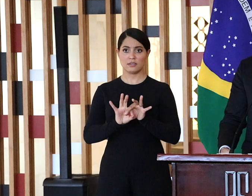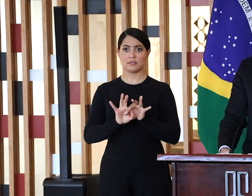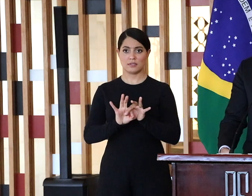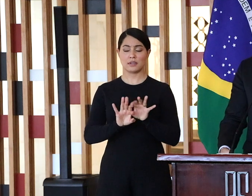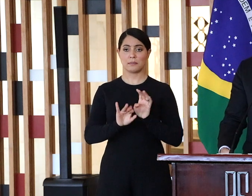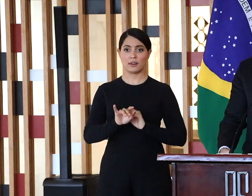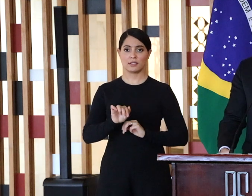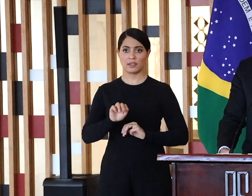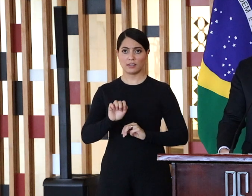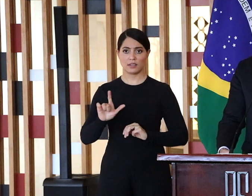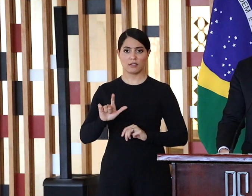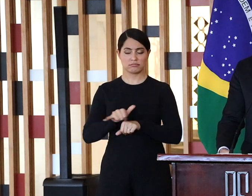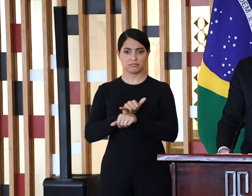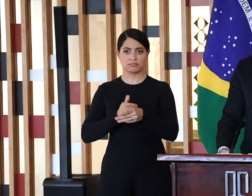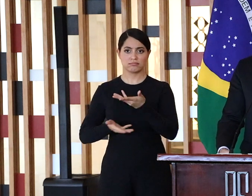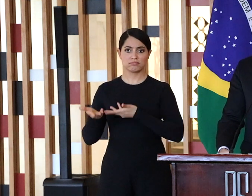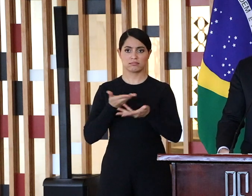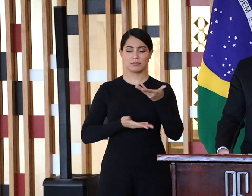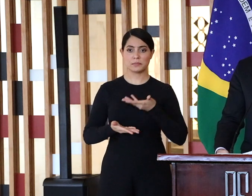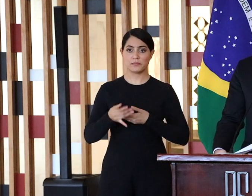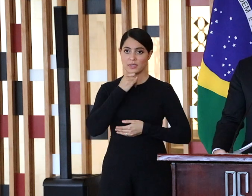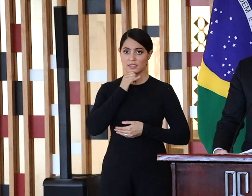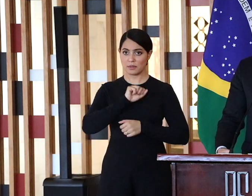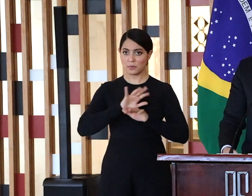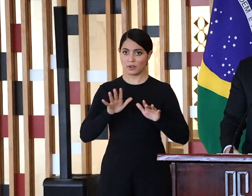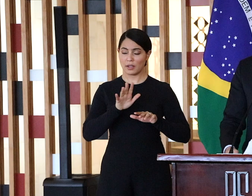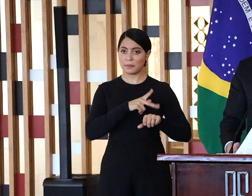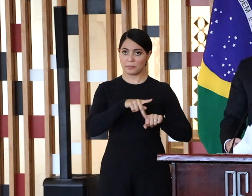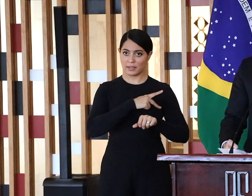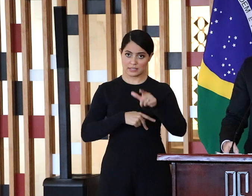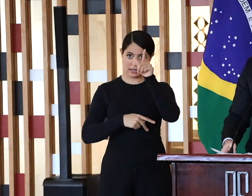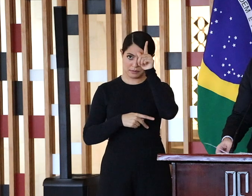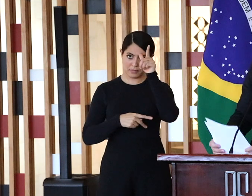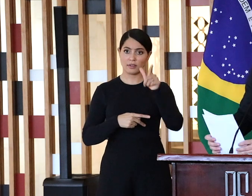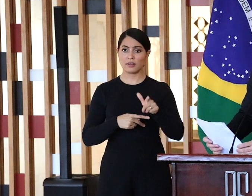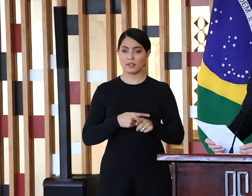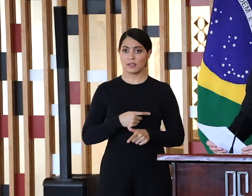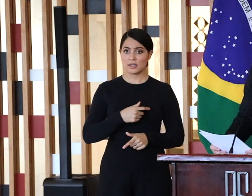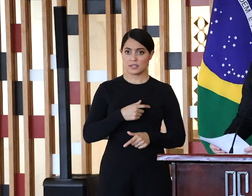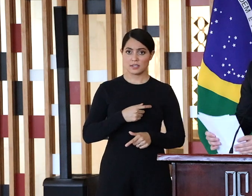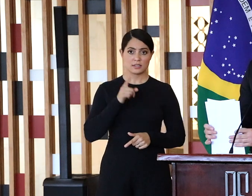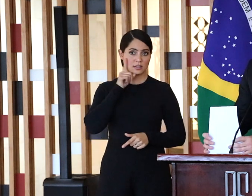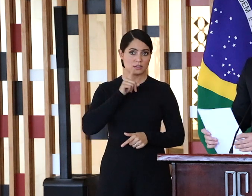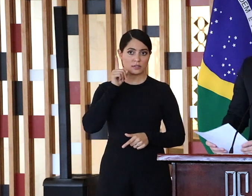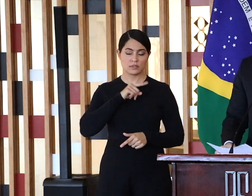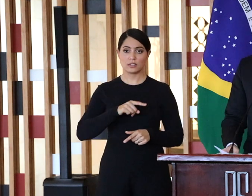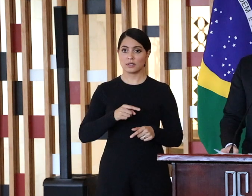estratégicas nesse domínio como aquelas mantidas com a Alemanha, com os Estados Unidos, com a Índia, com o Japão.